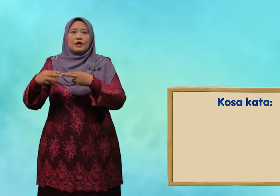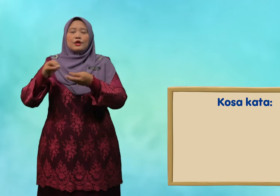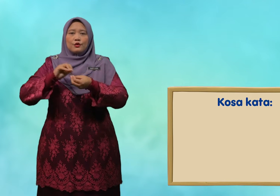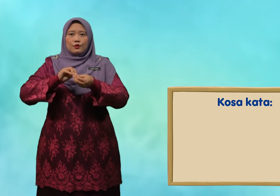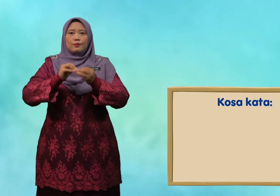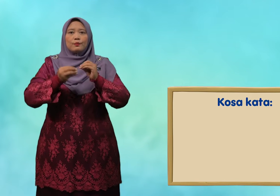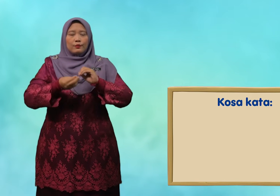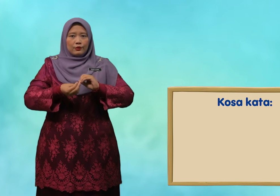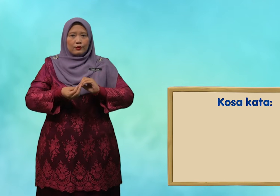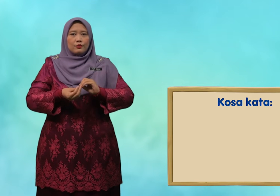nombor.